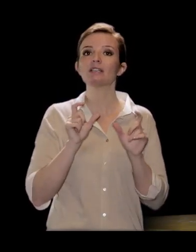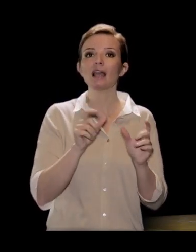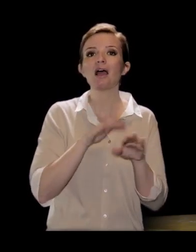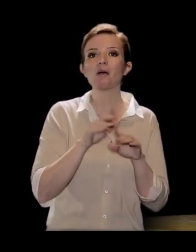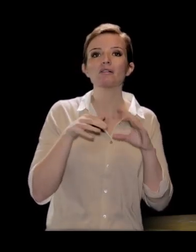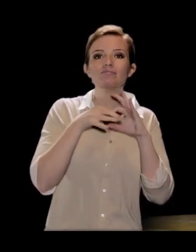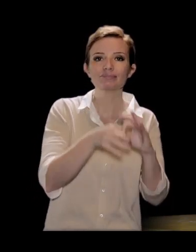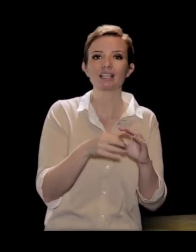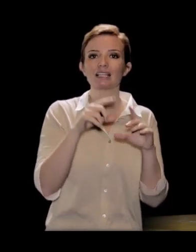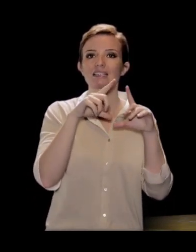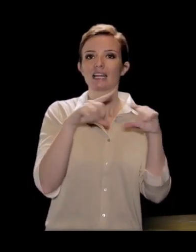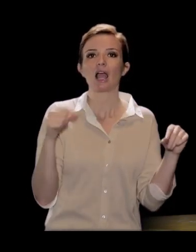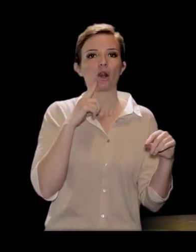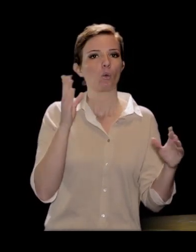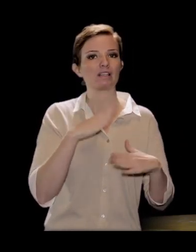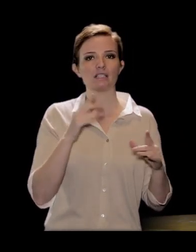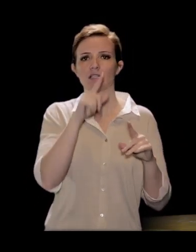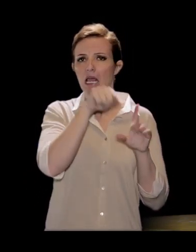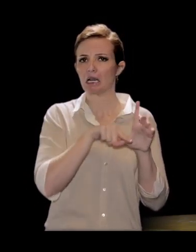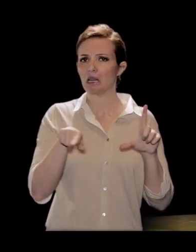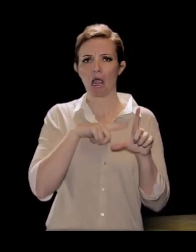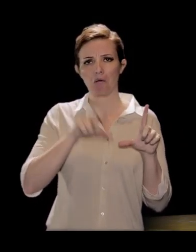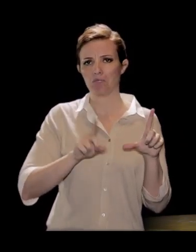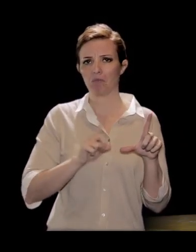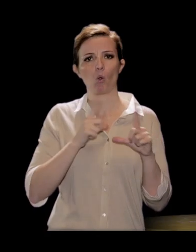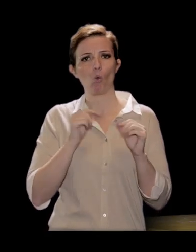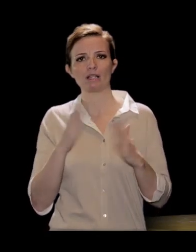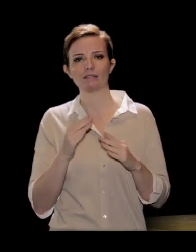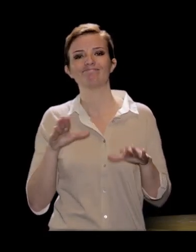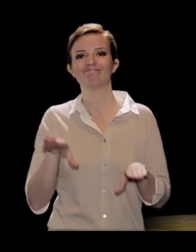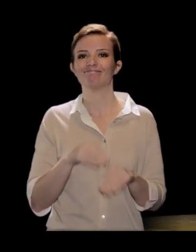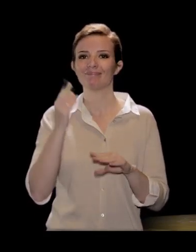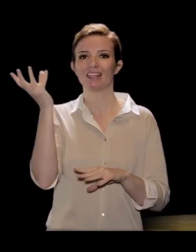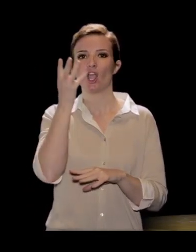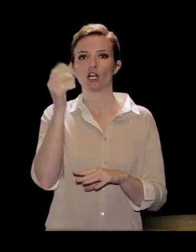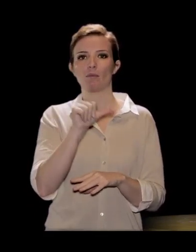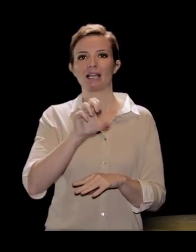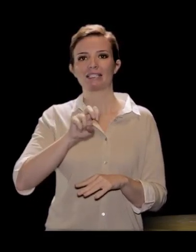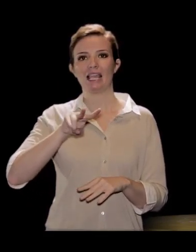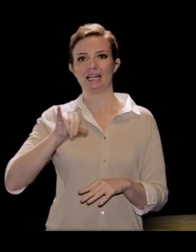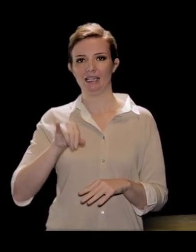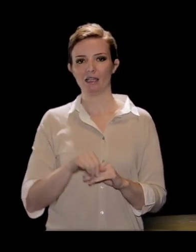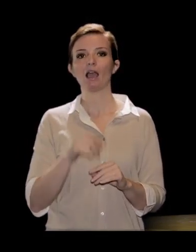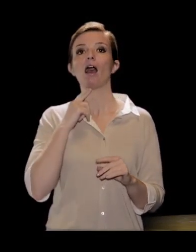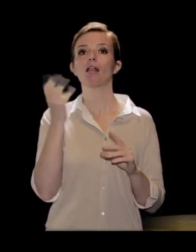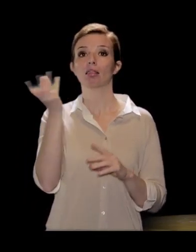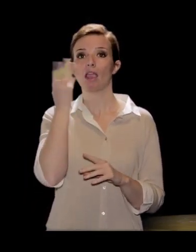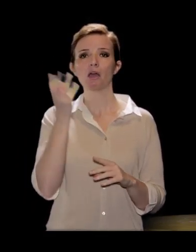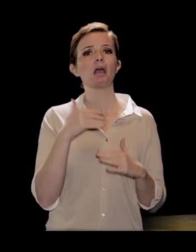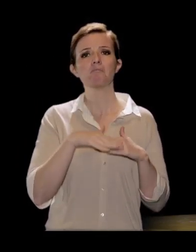qualsiasi, quindi non ai triangoli rettangoli. Cominciamo col teorema dei seni. Il teorema dei seni si applica appunto a un triangolo generico,